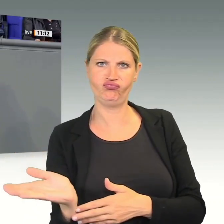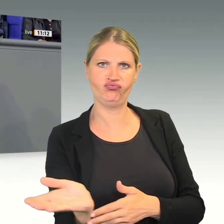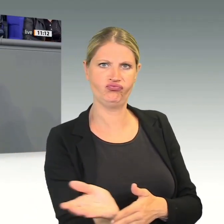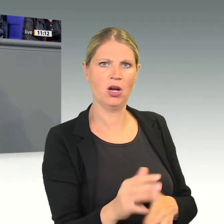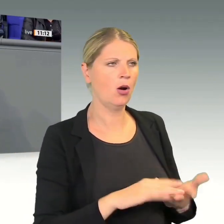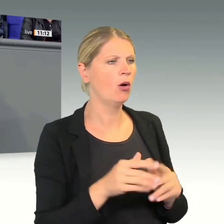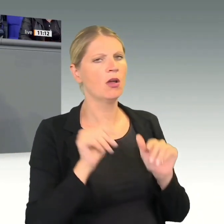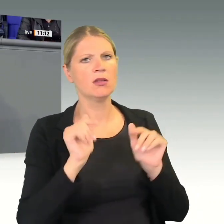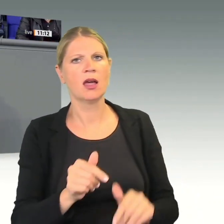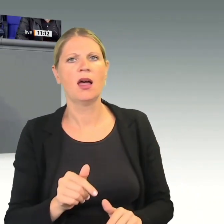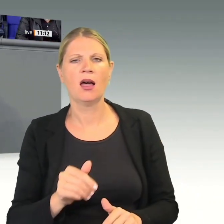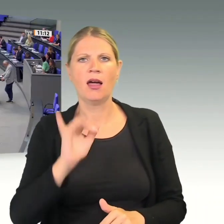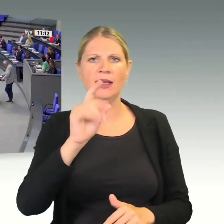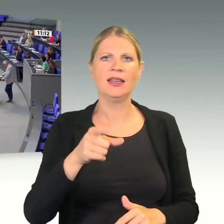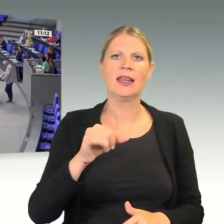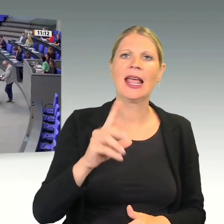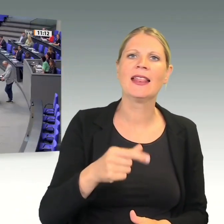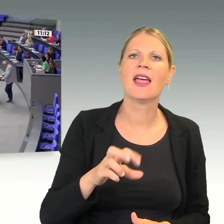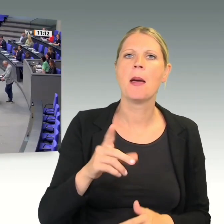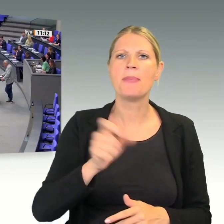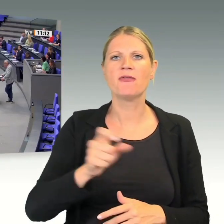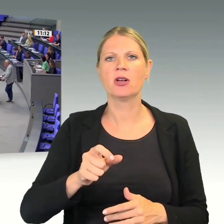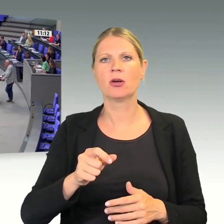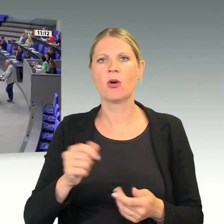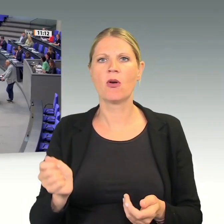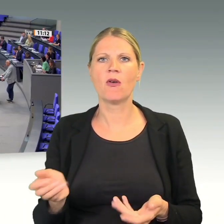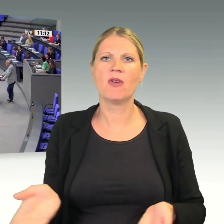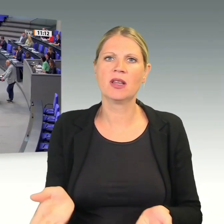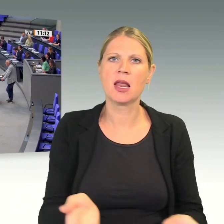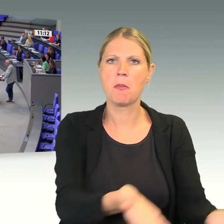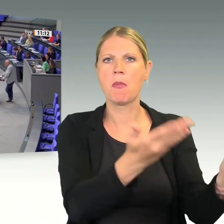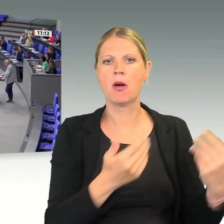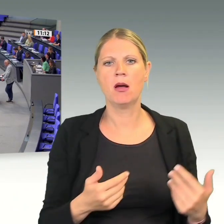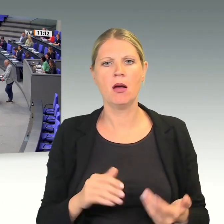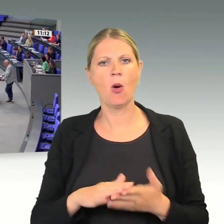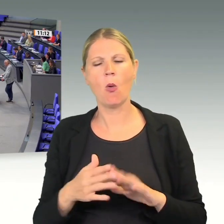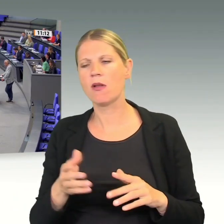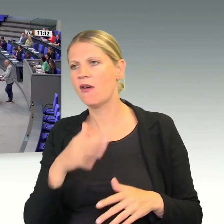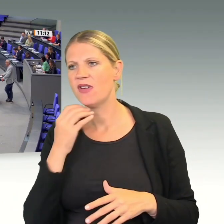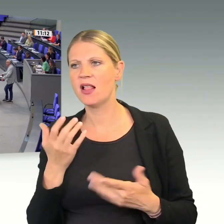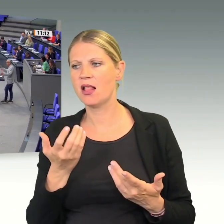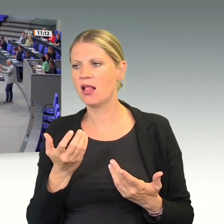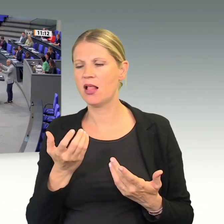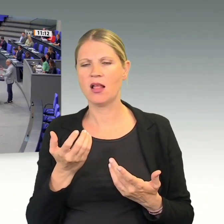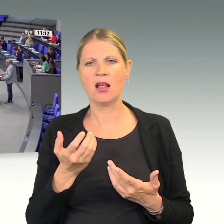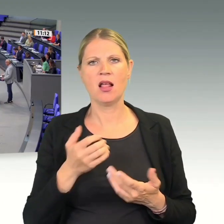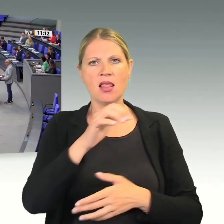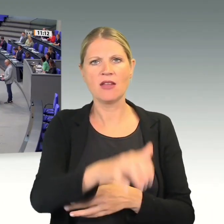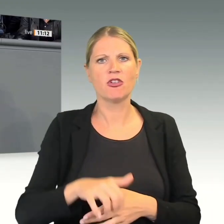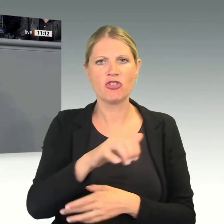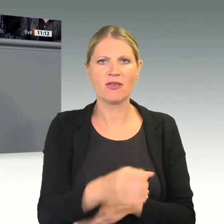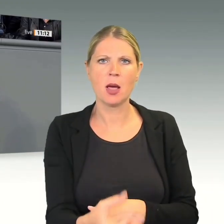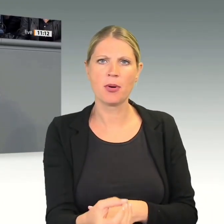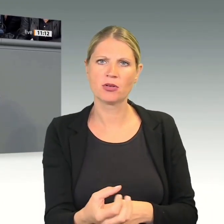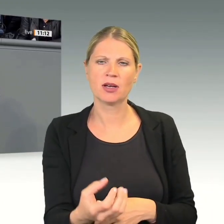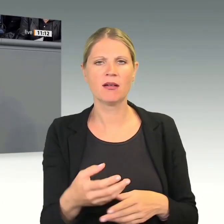Interesse, glaube ich, dass viel, viel landwirtschaftliche Produkte klimaschädlich nach Europa transportiert werden, während bei uns die Landwirtschaft